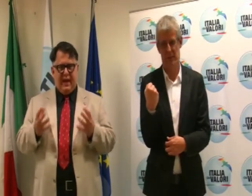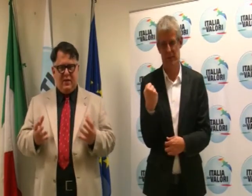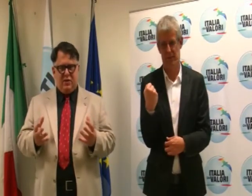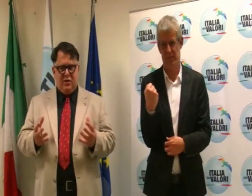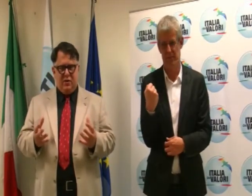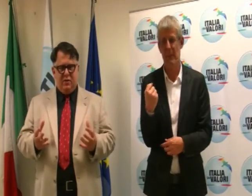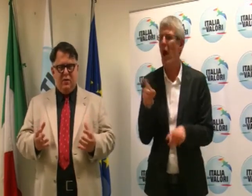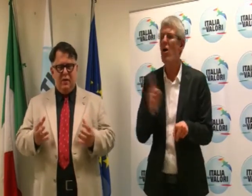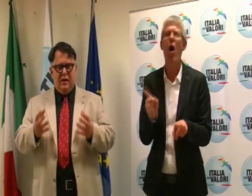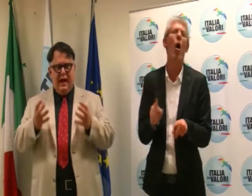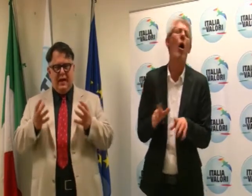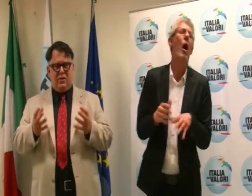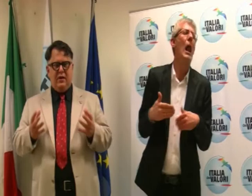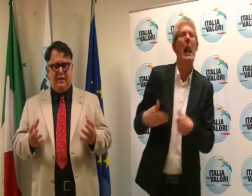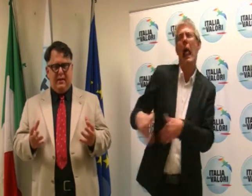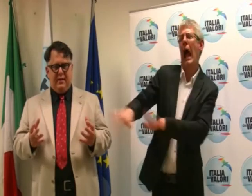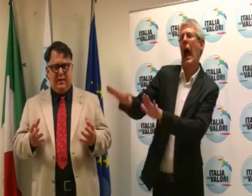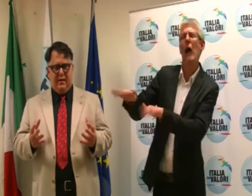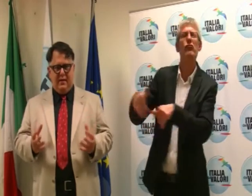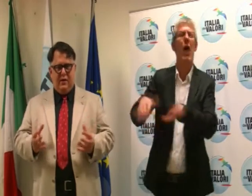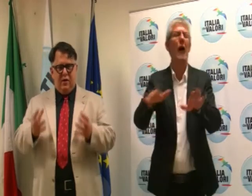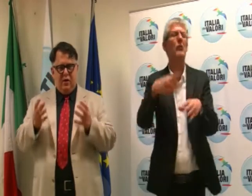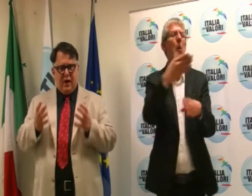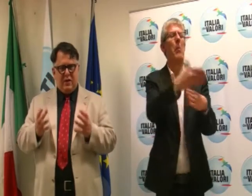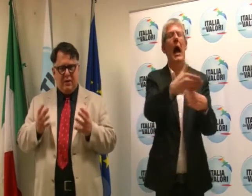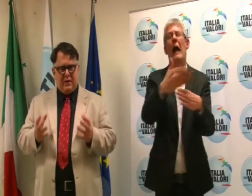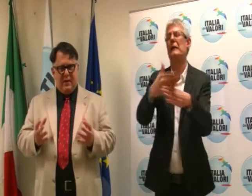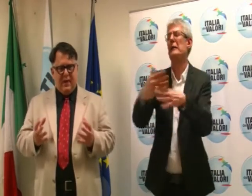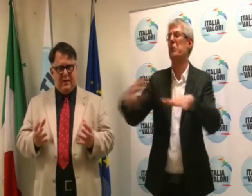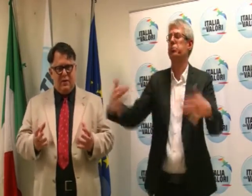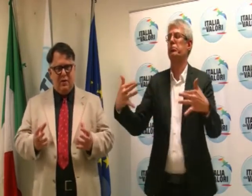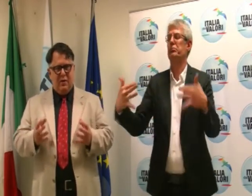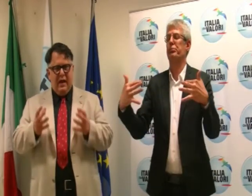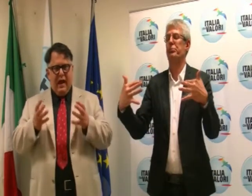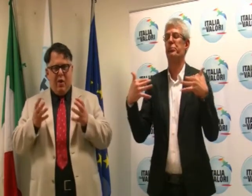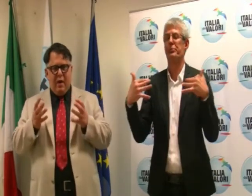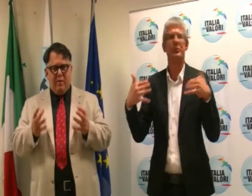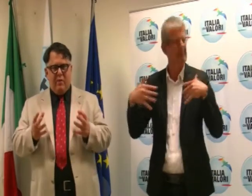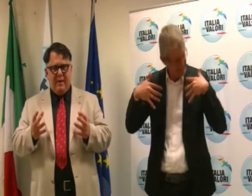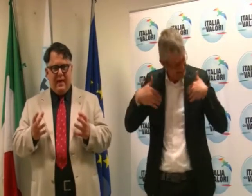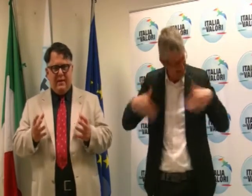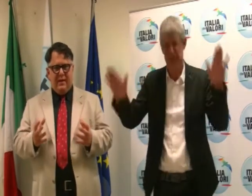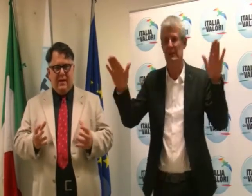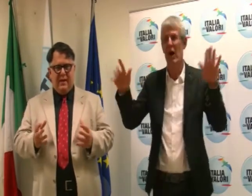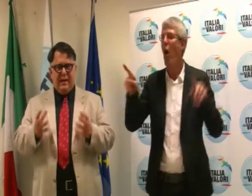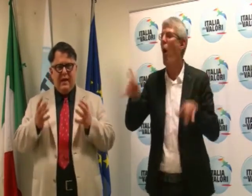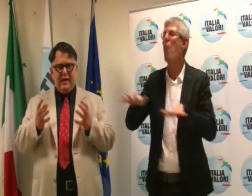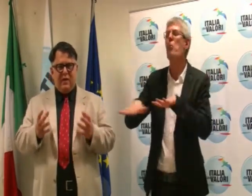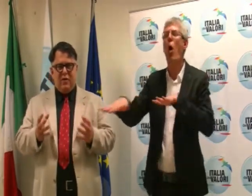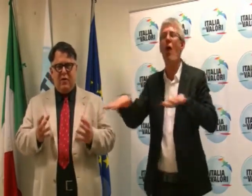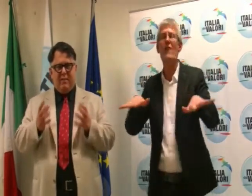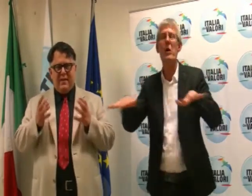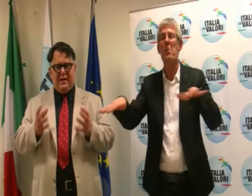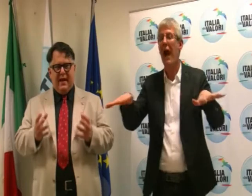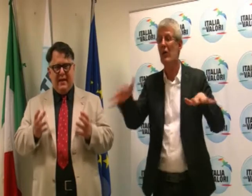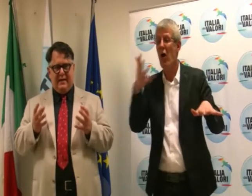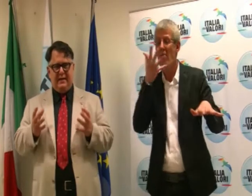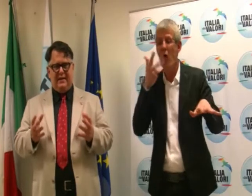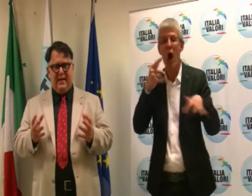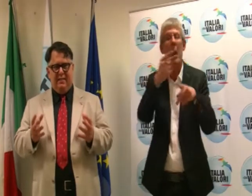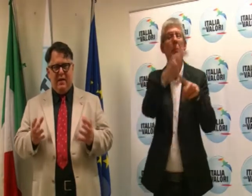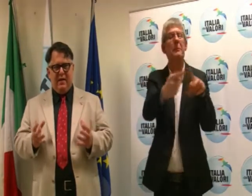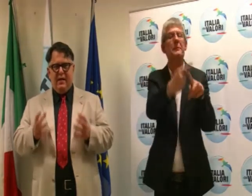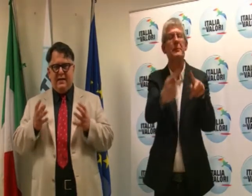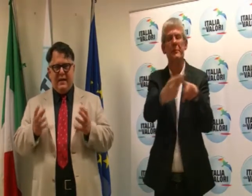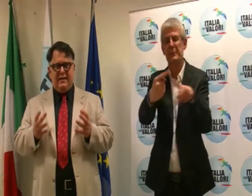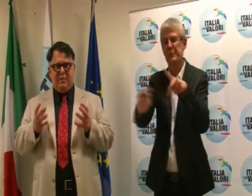spazio ai soliti partiti. Non lasciamo spazio a quei movimenti che intendono frammentare